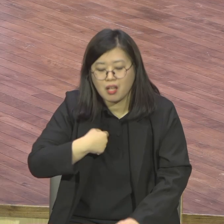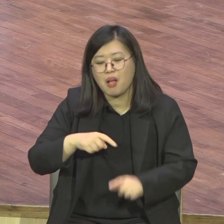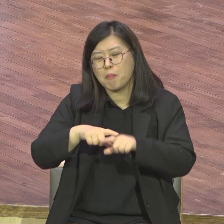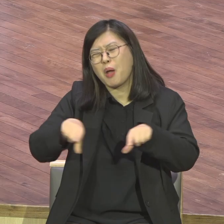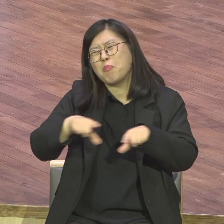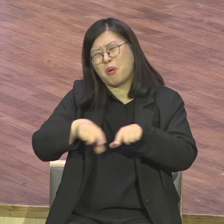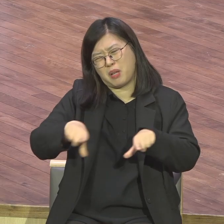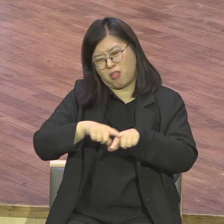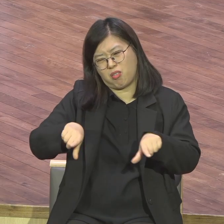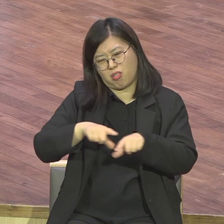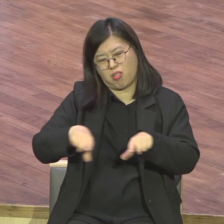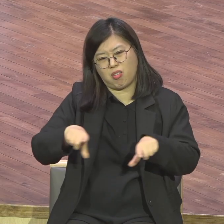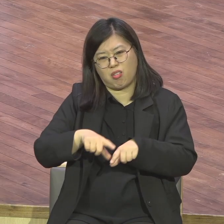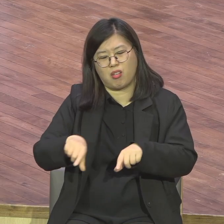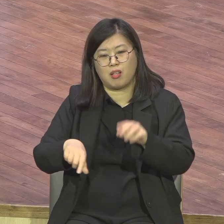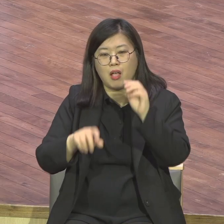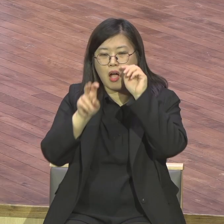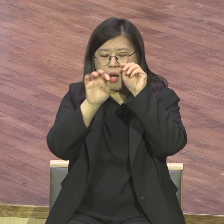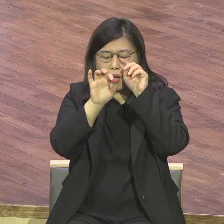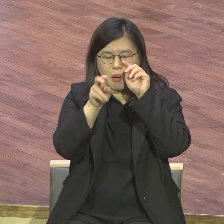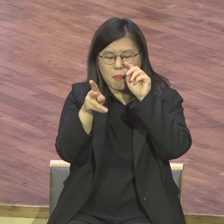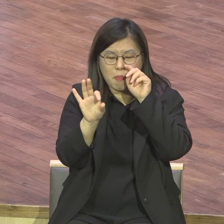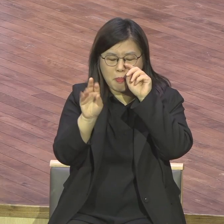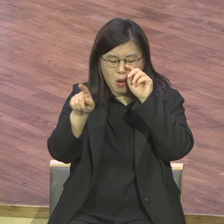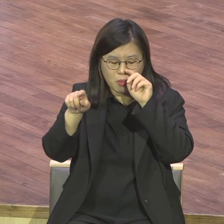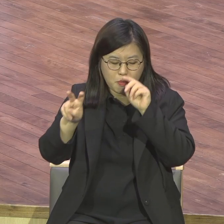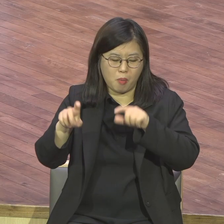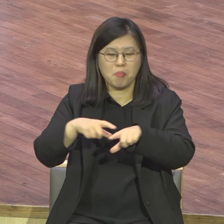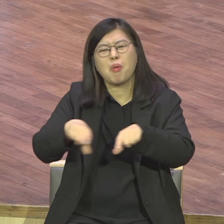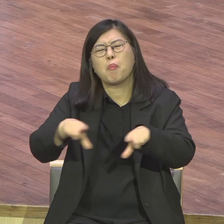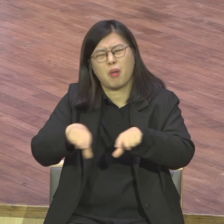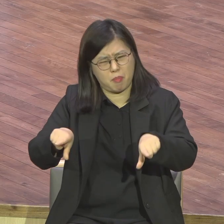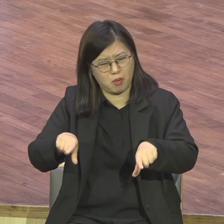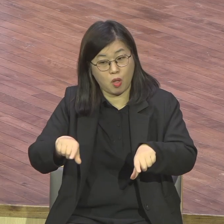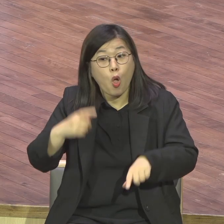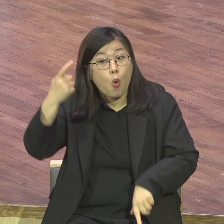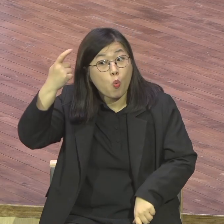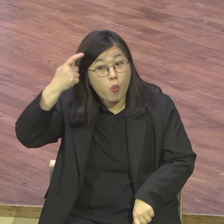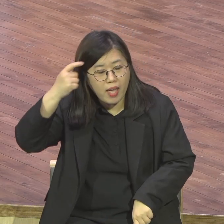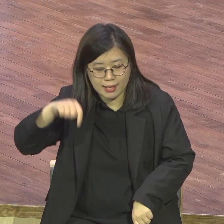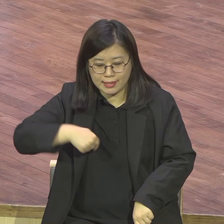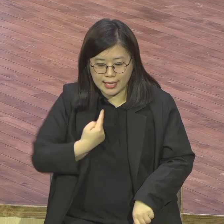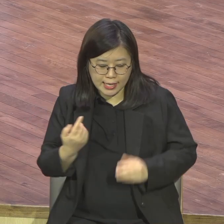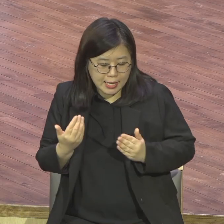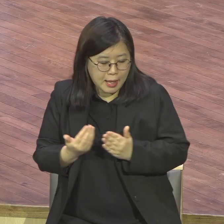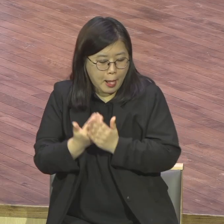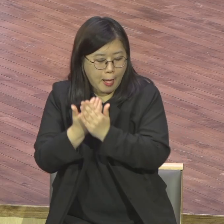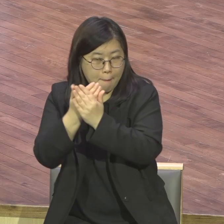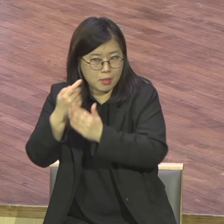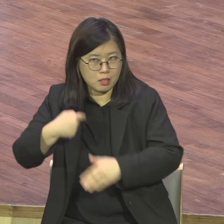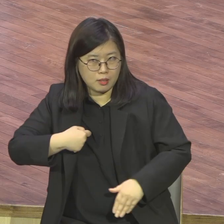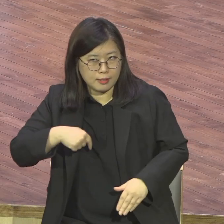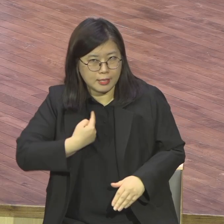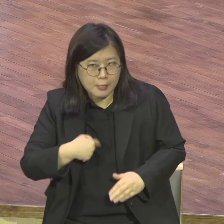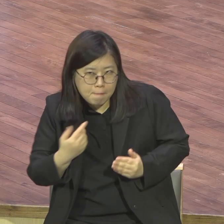우리가 자기 개발을 하지 않아 평범해진다면